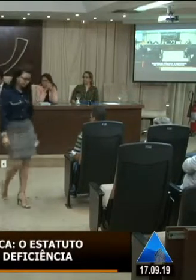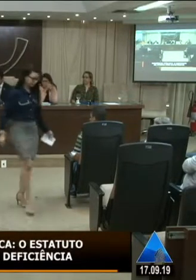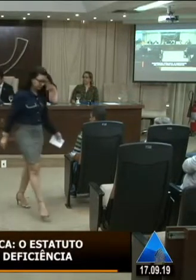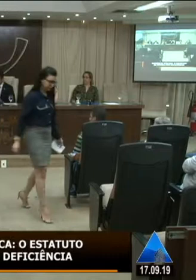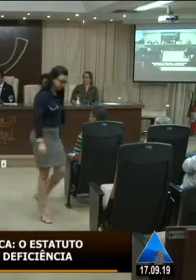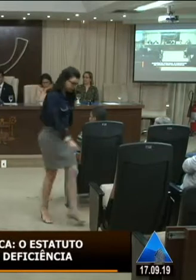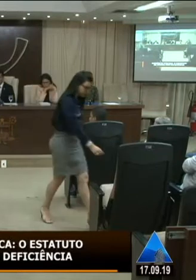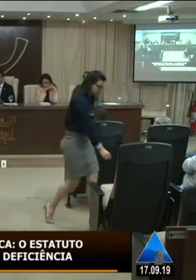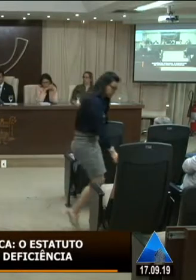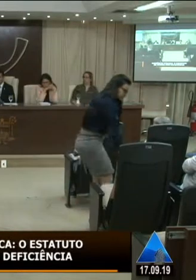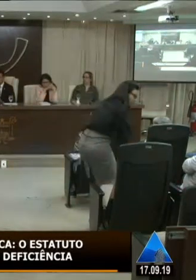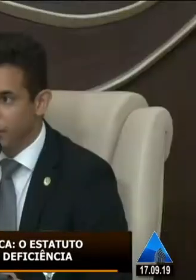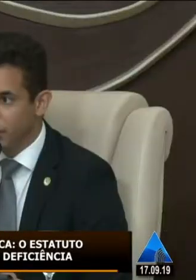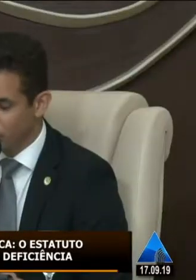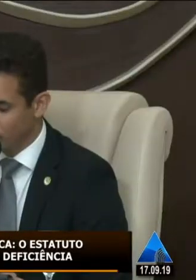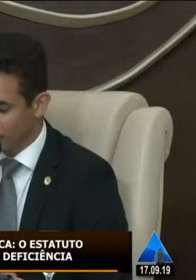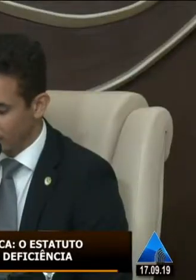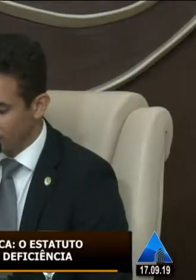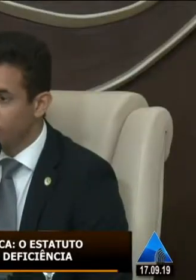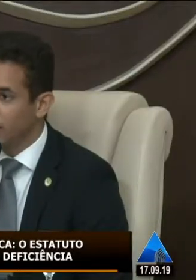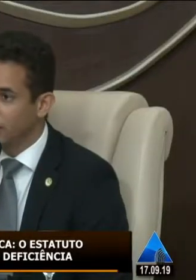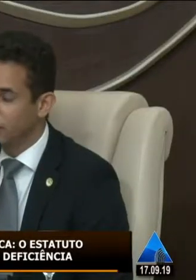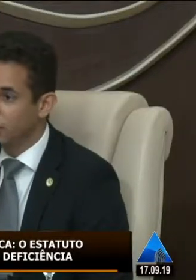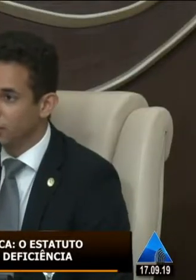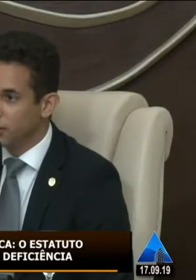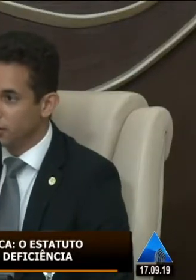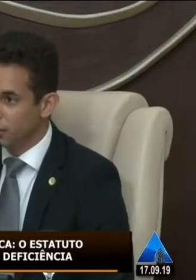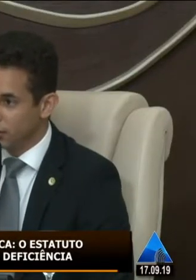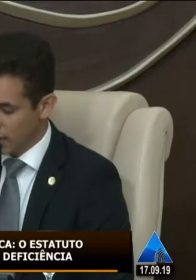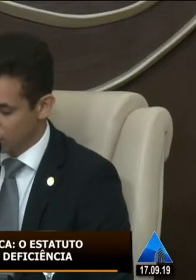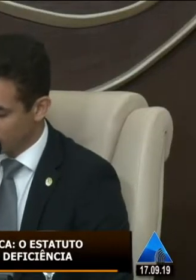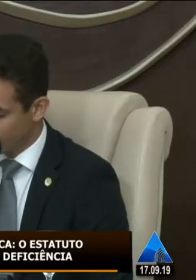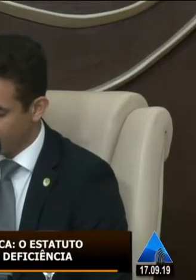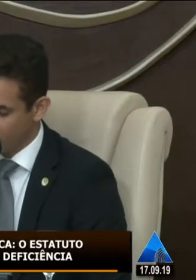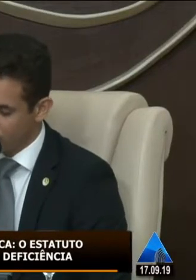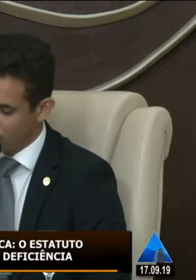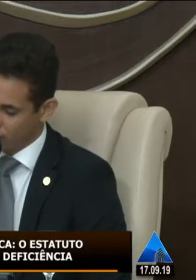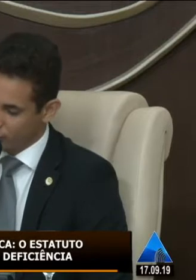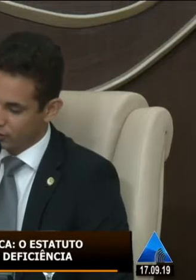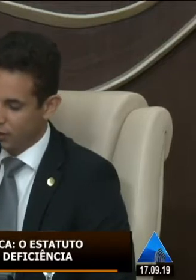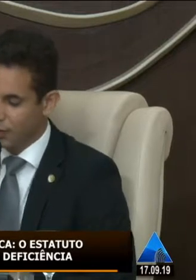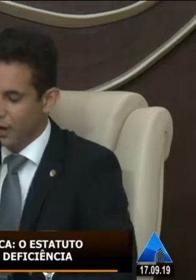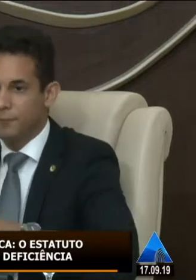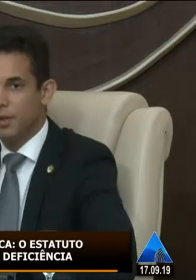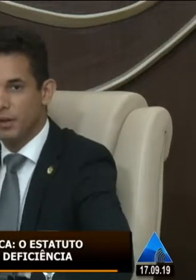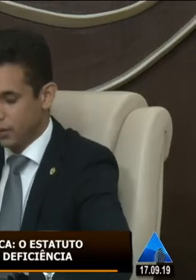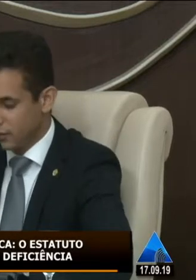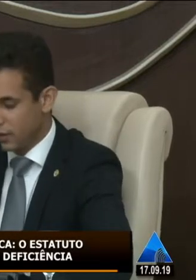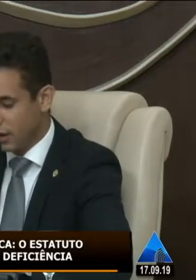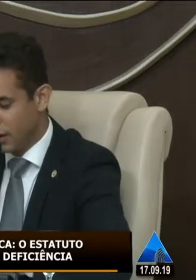jovem Valtecia pela oportunidade de fala que ela teve aqui Tiago Queiroz e logo depois aqui para